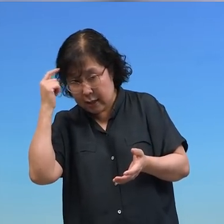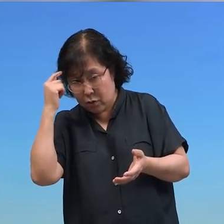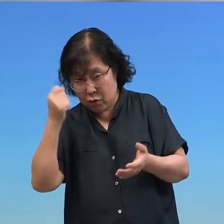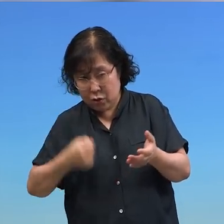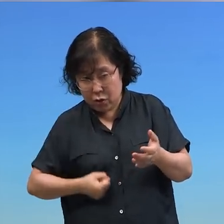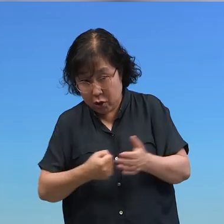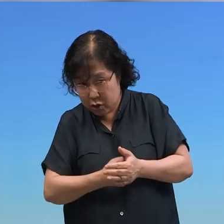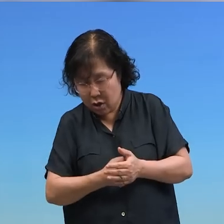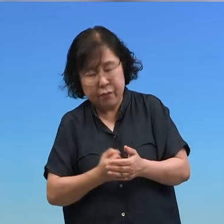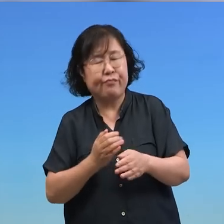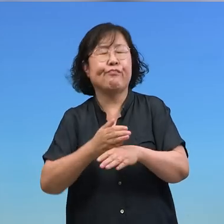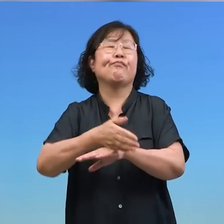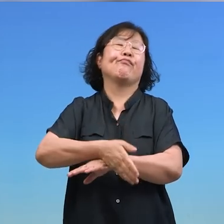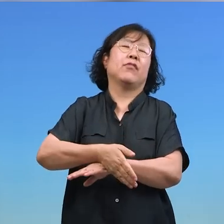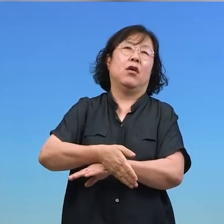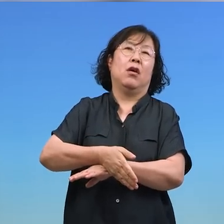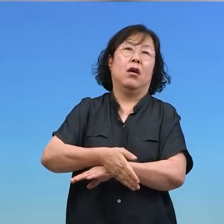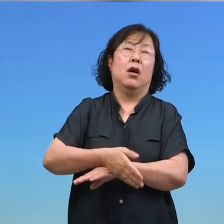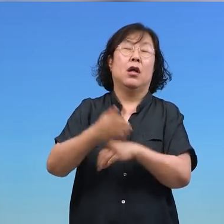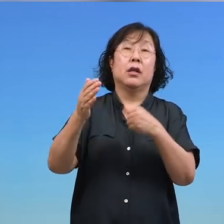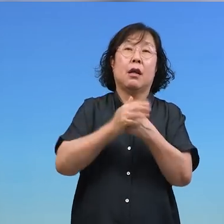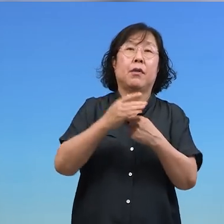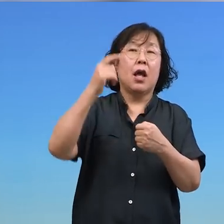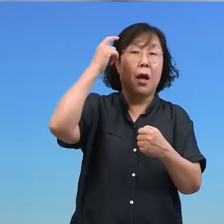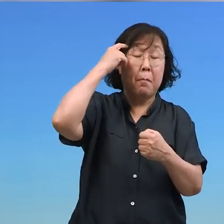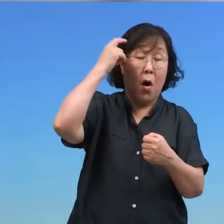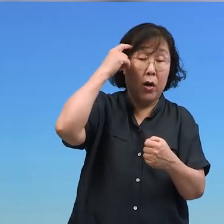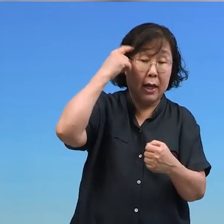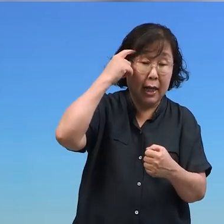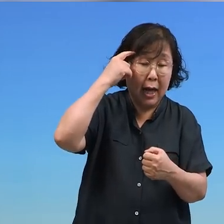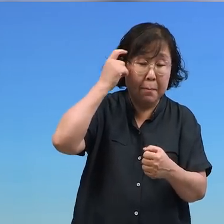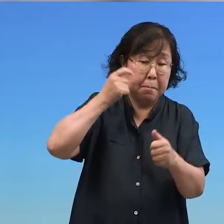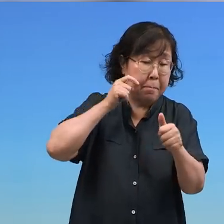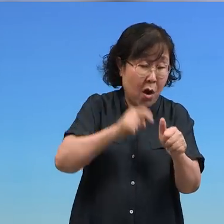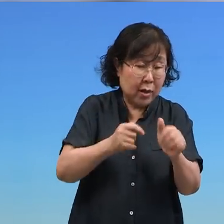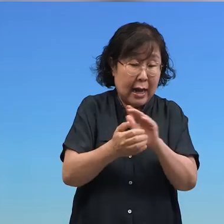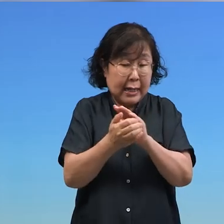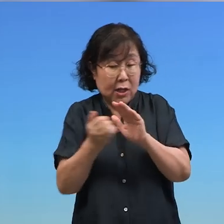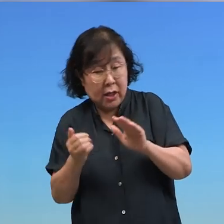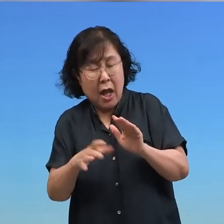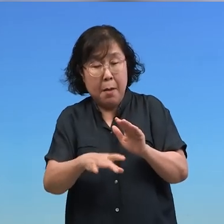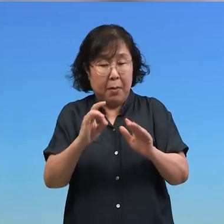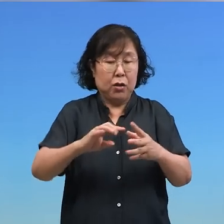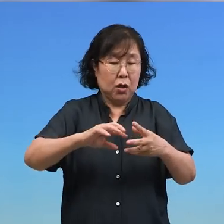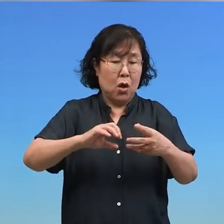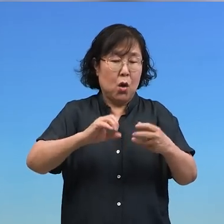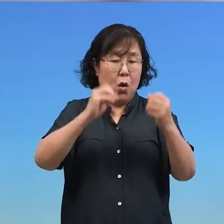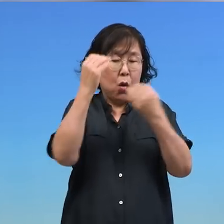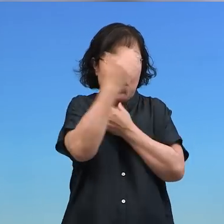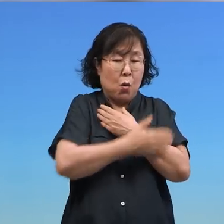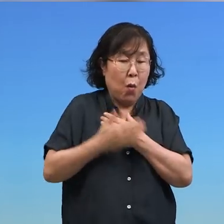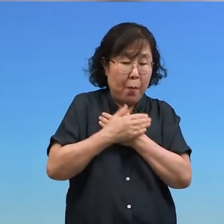미처 머리가 명령 내리고 할 거 없이 몸이 가 있는 거예요 어? 그럼 툭 벌써 꼬린인 거예요